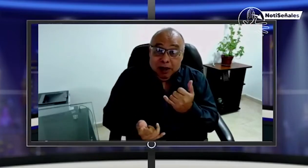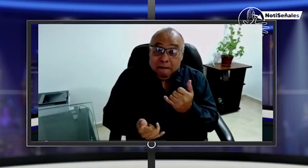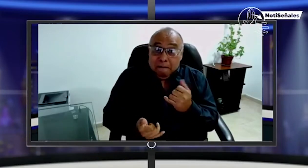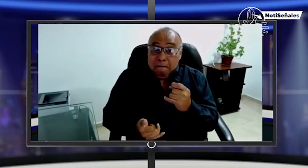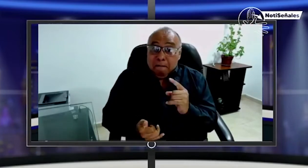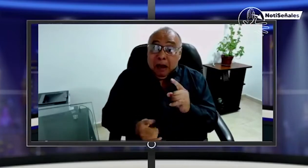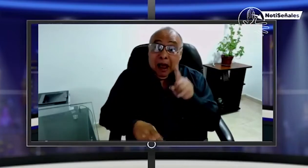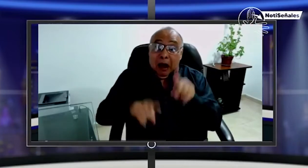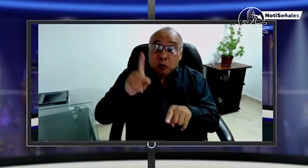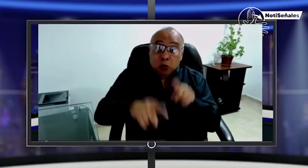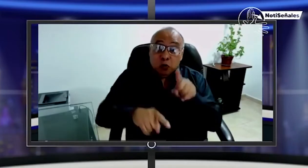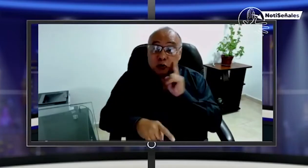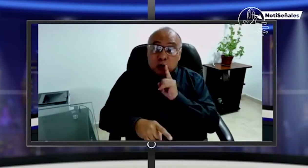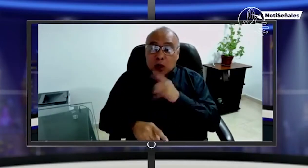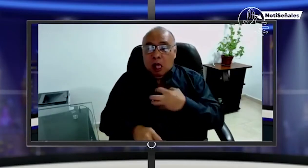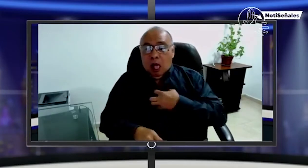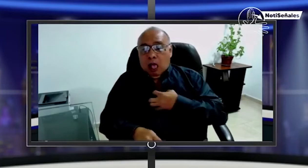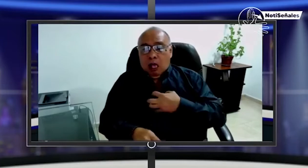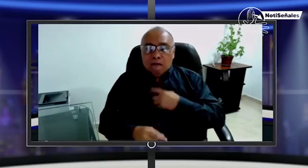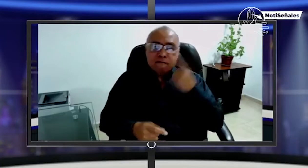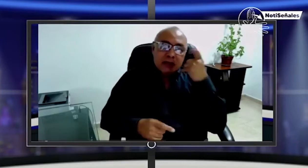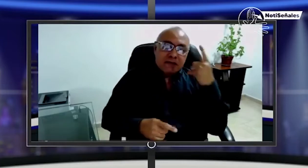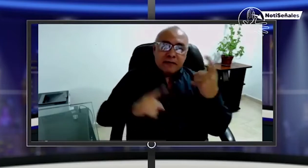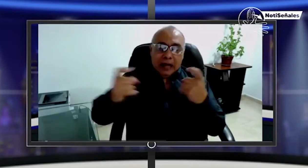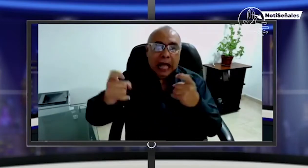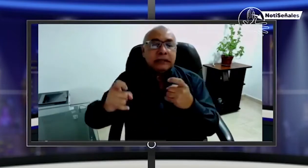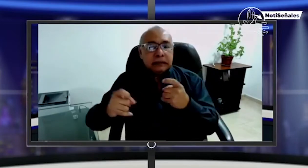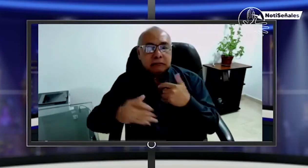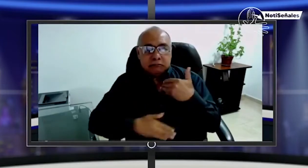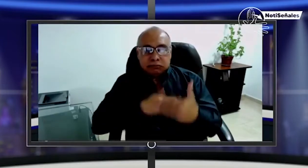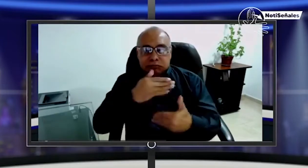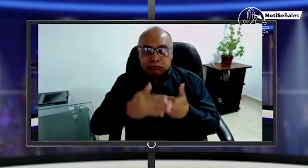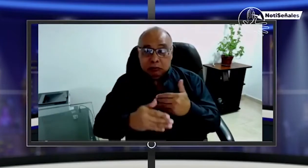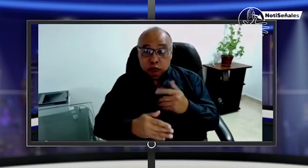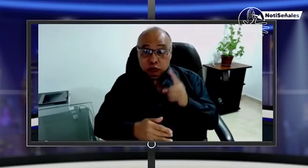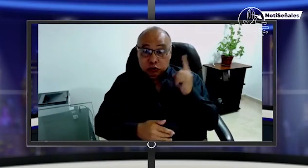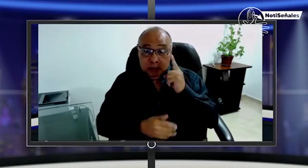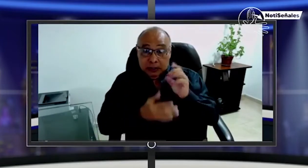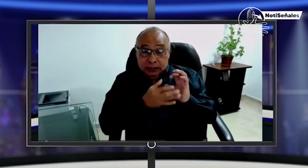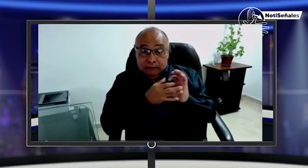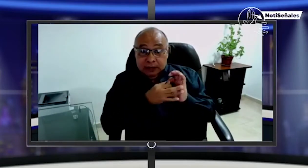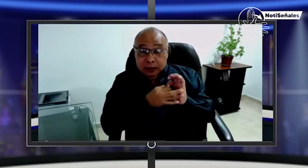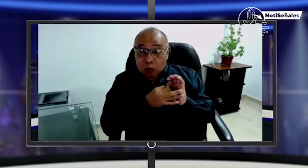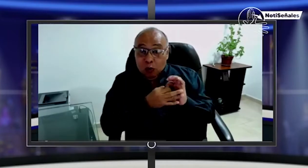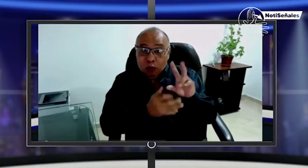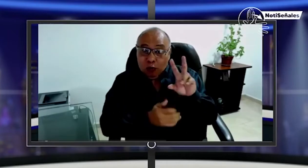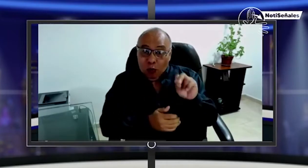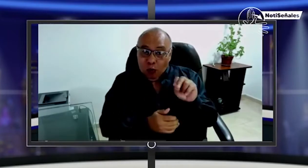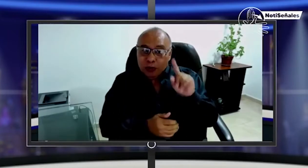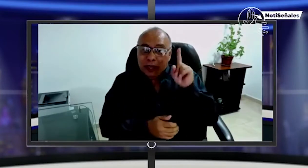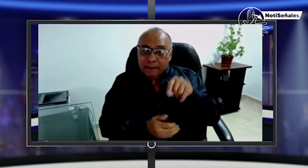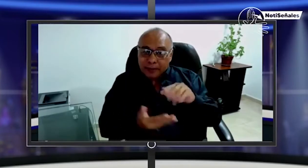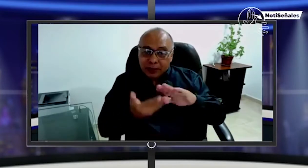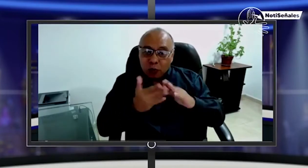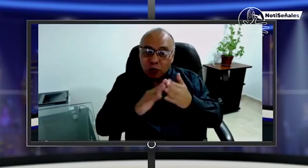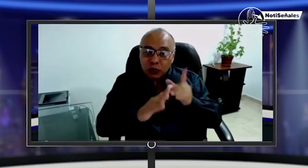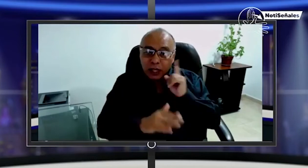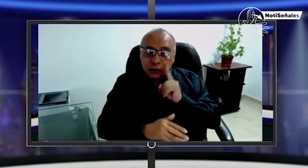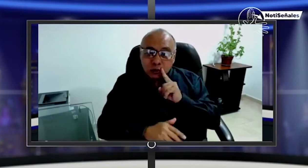derechos, pues, efectivamente, esto sirva. En muchas ocasiones decimos, bueno, pero es que no hay,